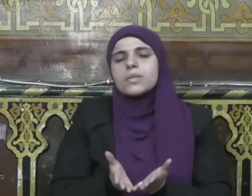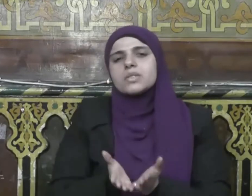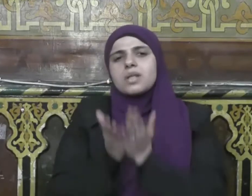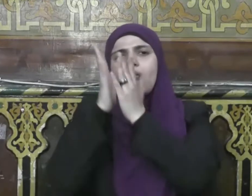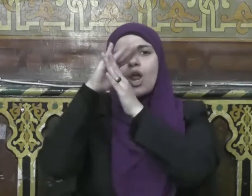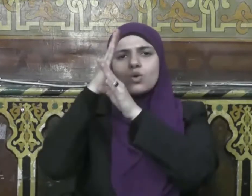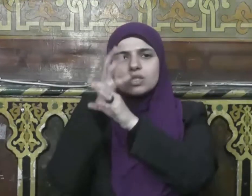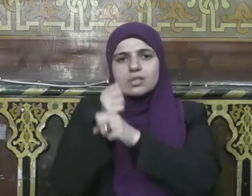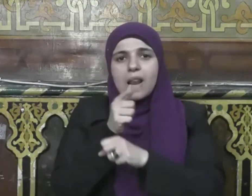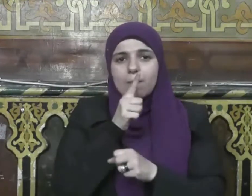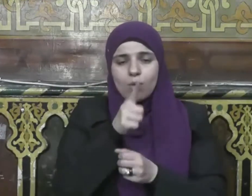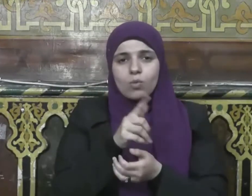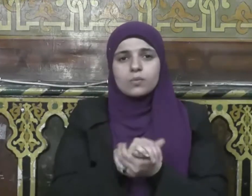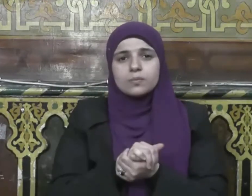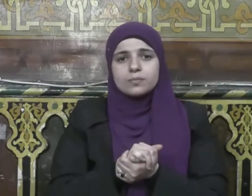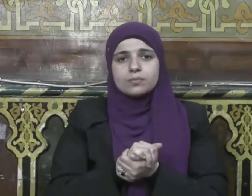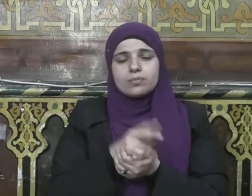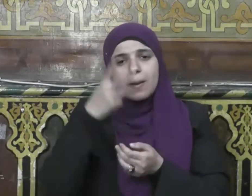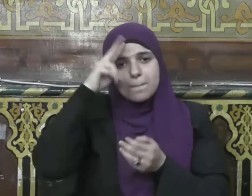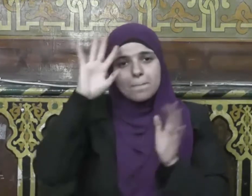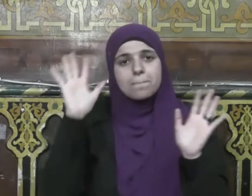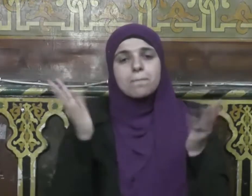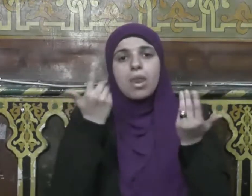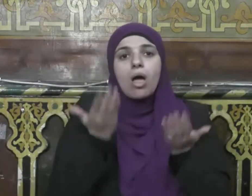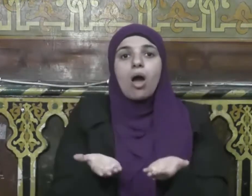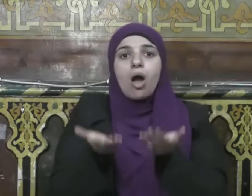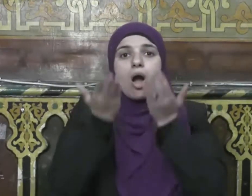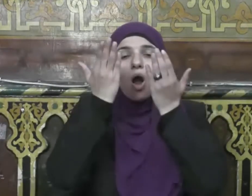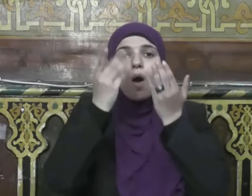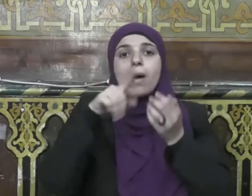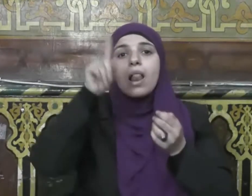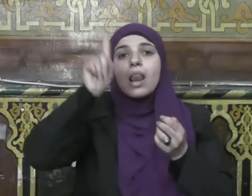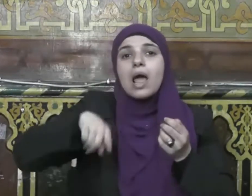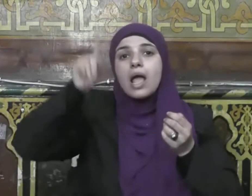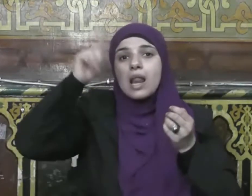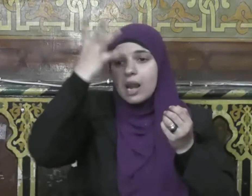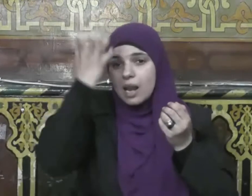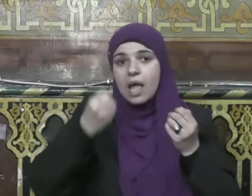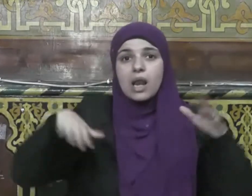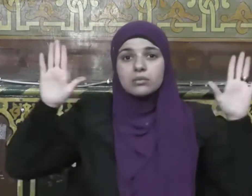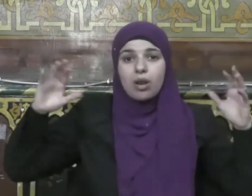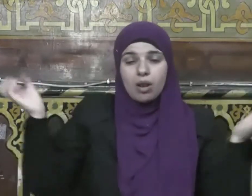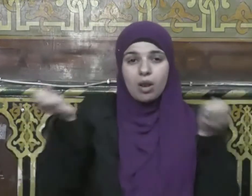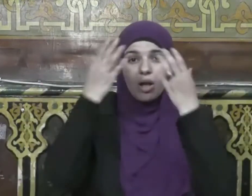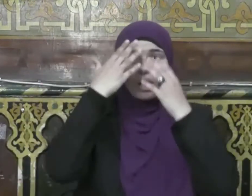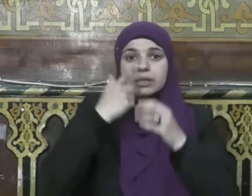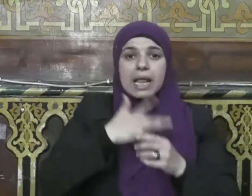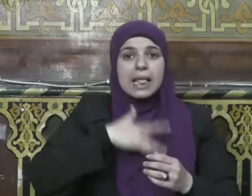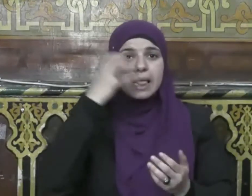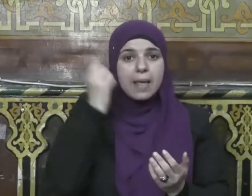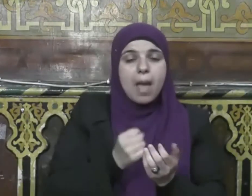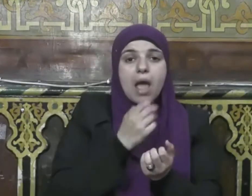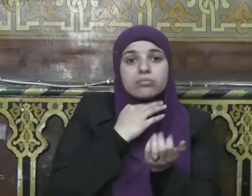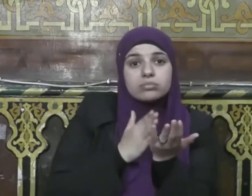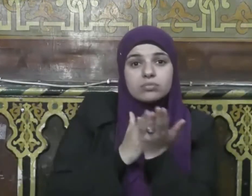إيمانا واحتسابا غفر له ما تقدم من ذنبه ومن ثم